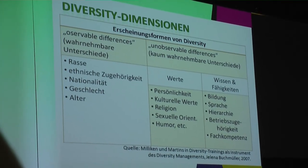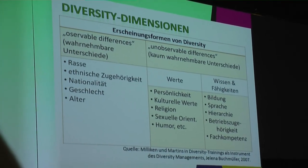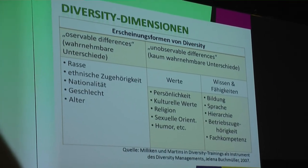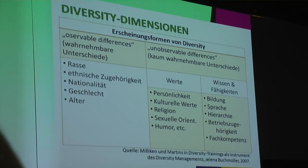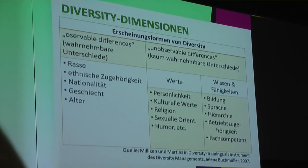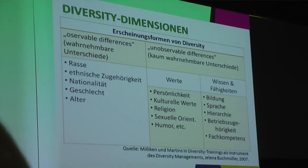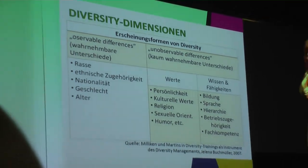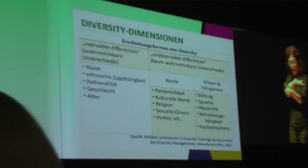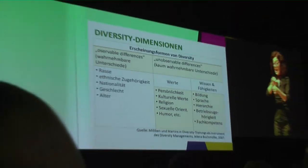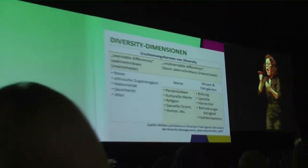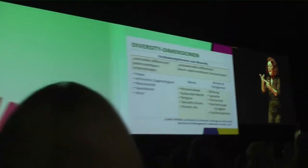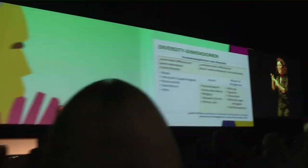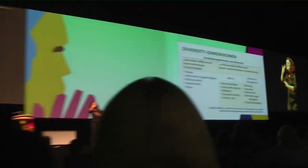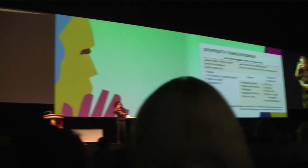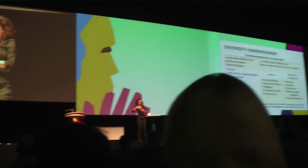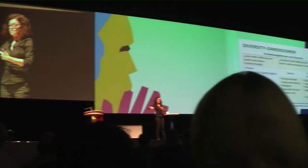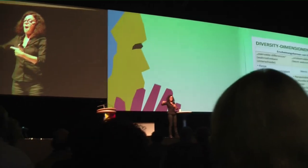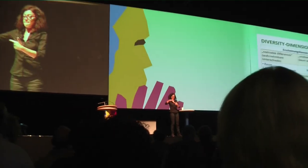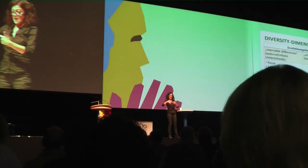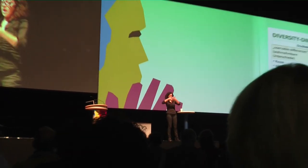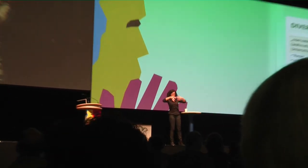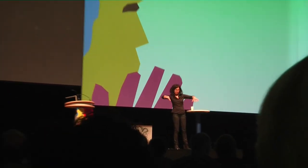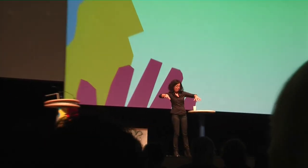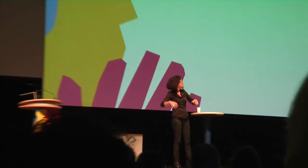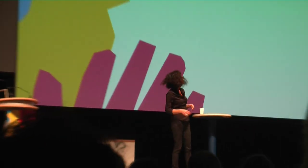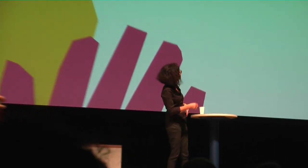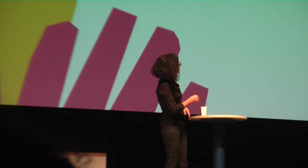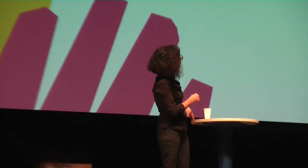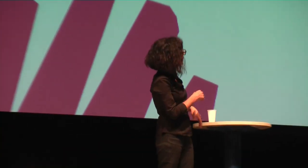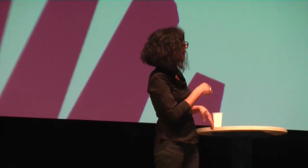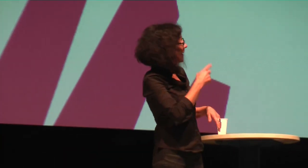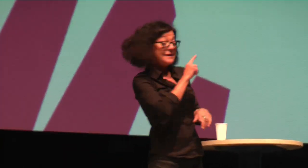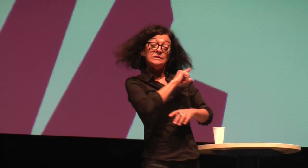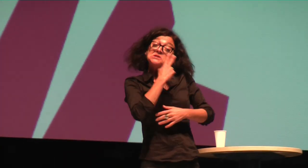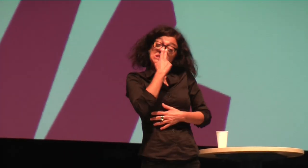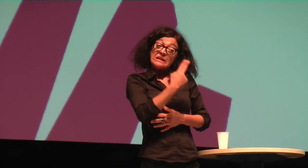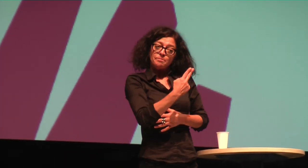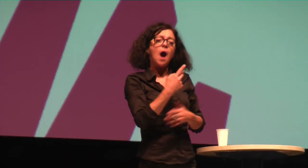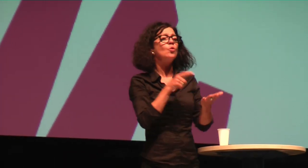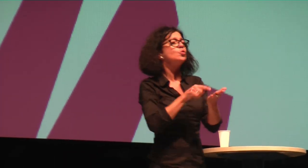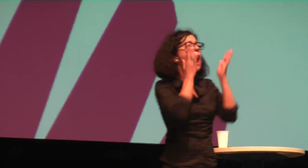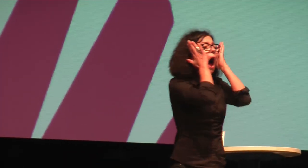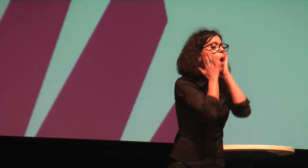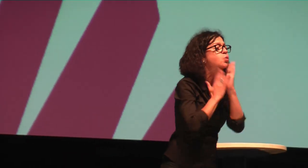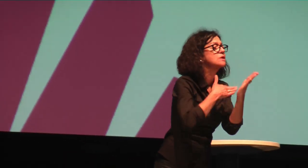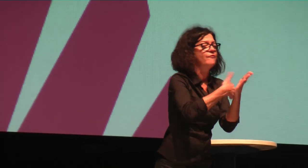Diversity sieht man einmal in nicht zu beobachtenden Unterschieden und einmal bei